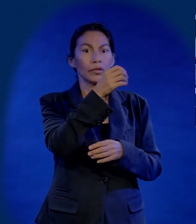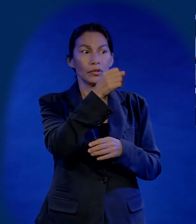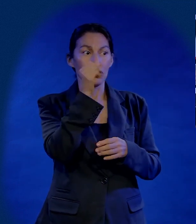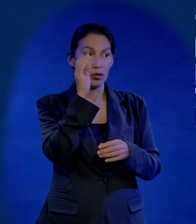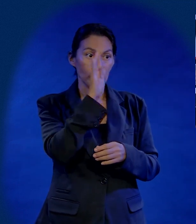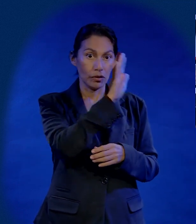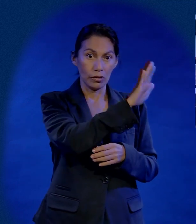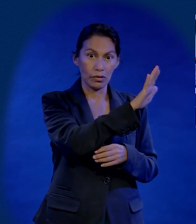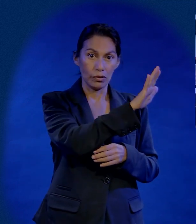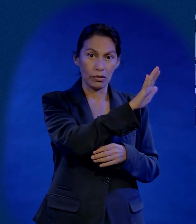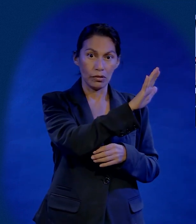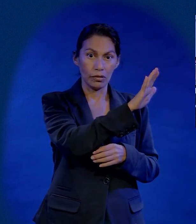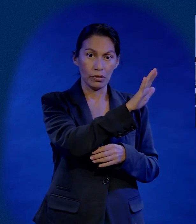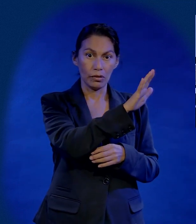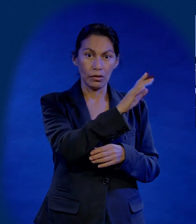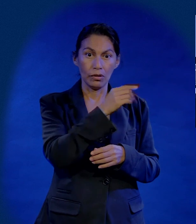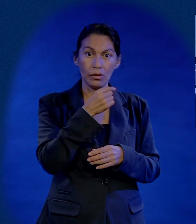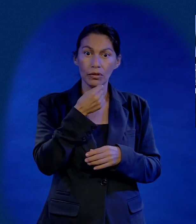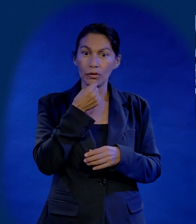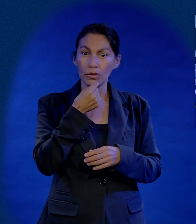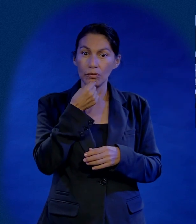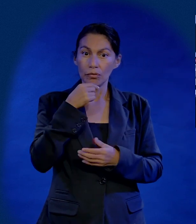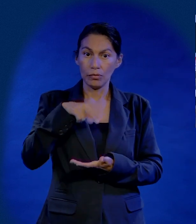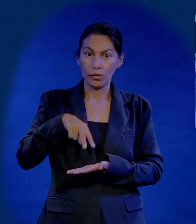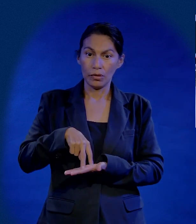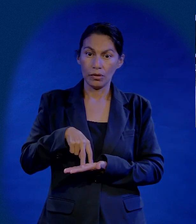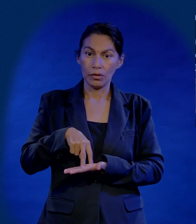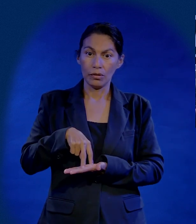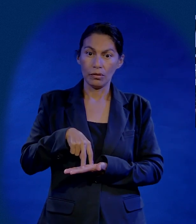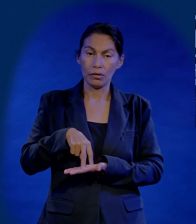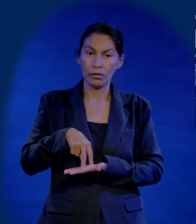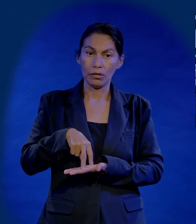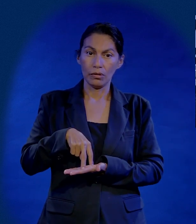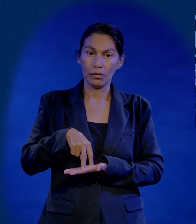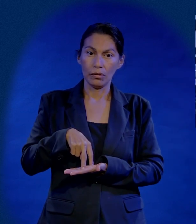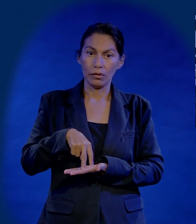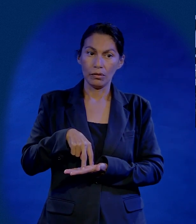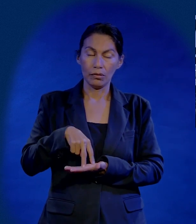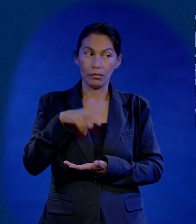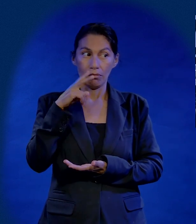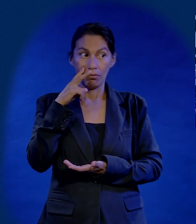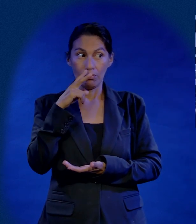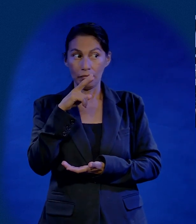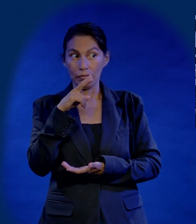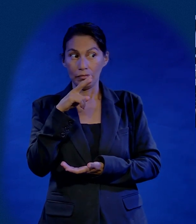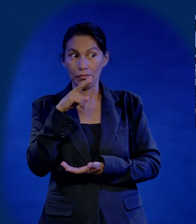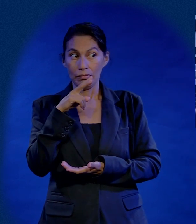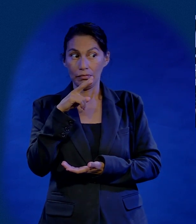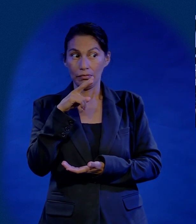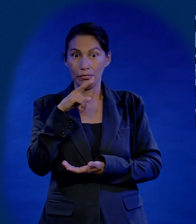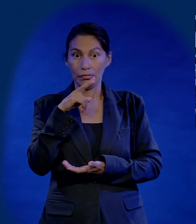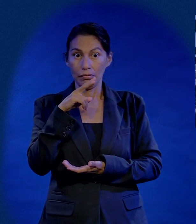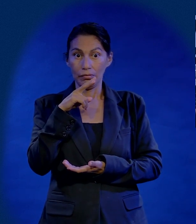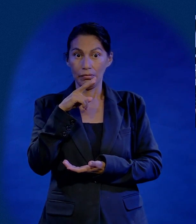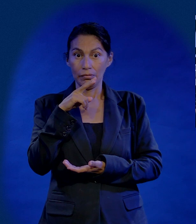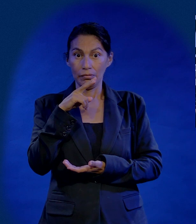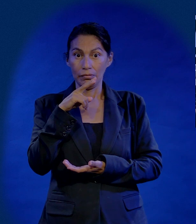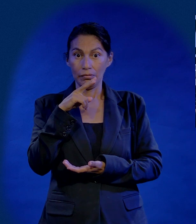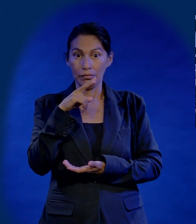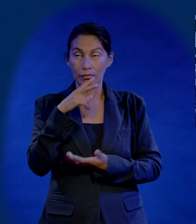no? Llego y la pongo. Cuando cierro el congelador, volteo y está Luisito parado y me está mirando